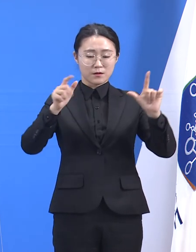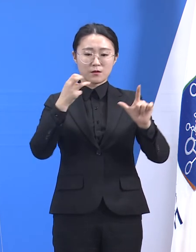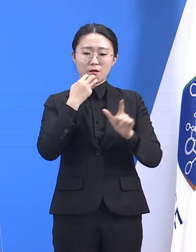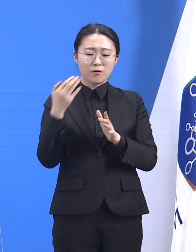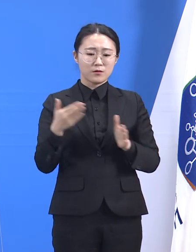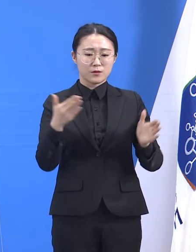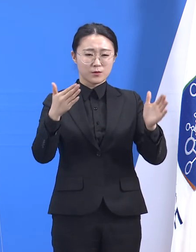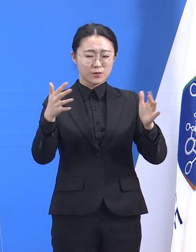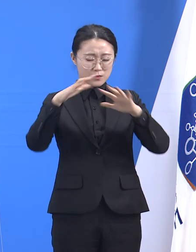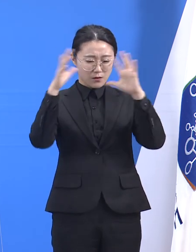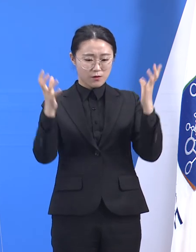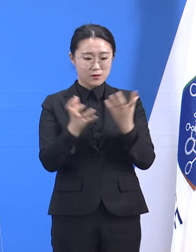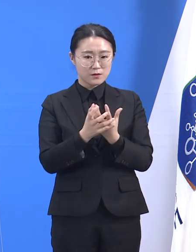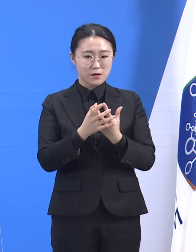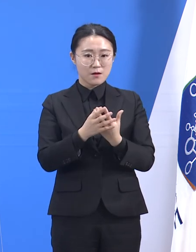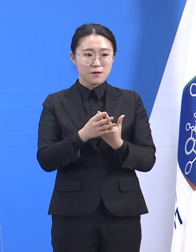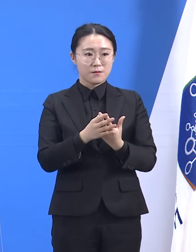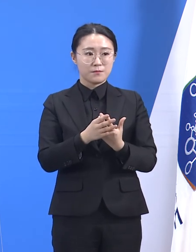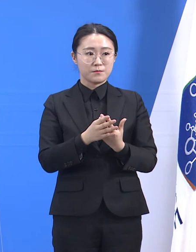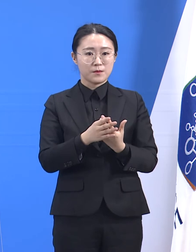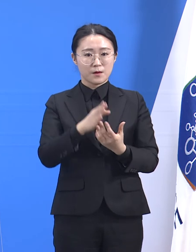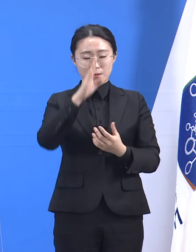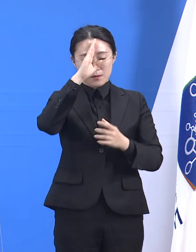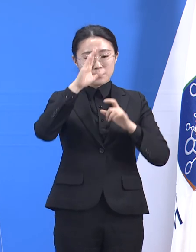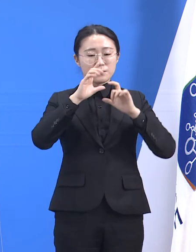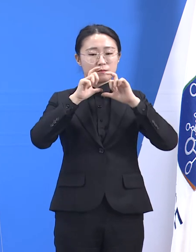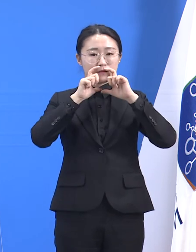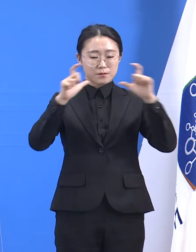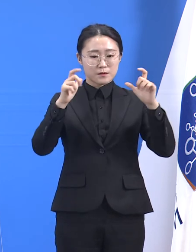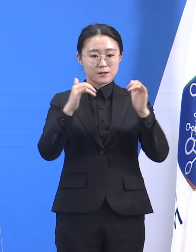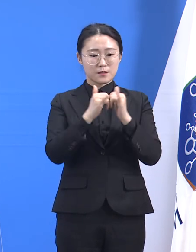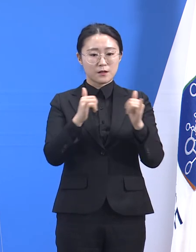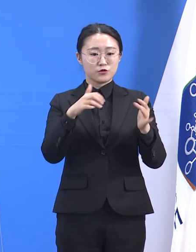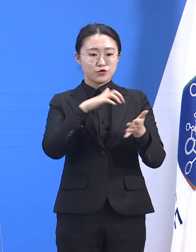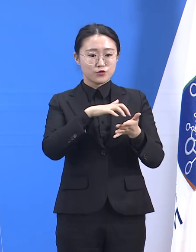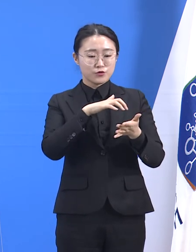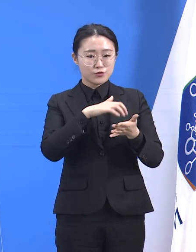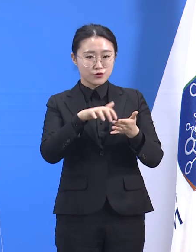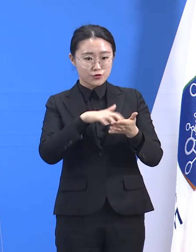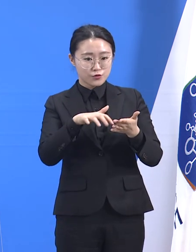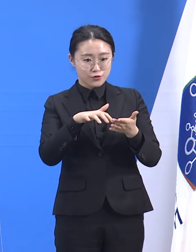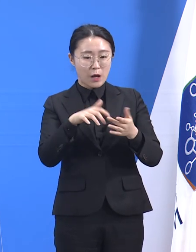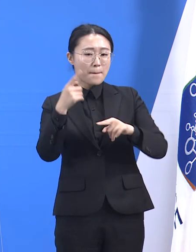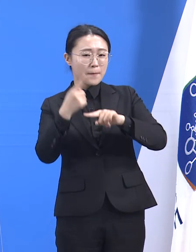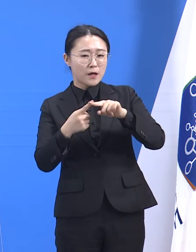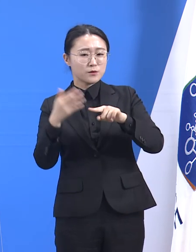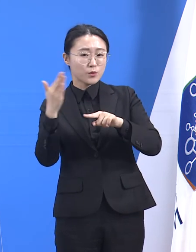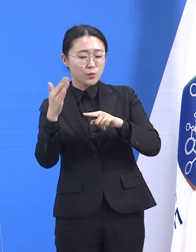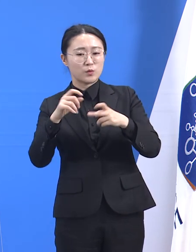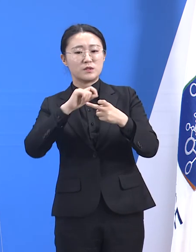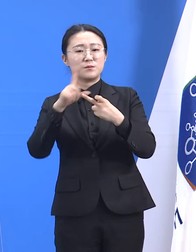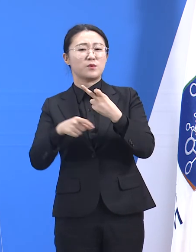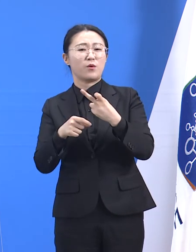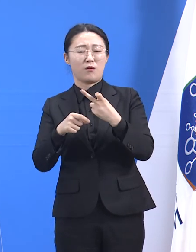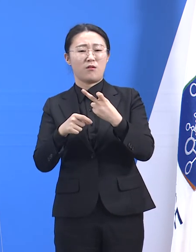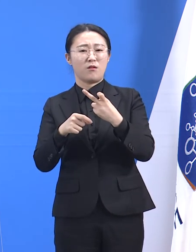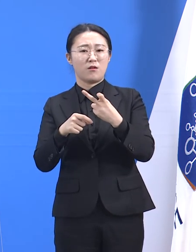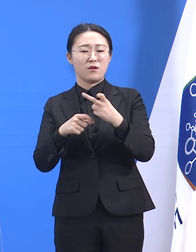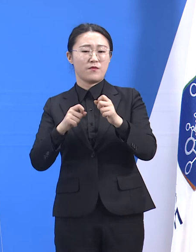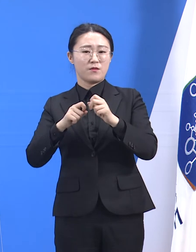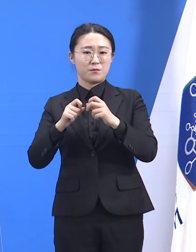전체 확진자 숫자의 절반이 12월에 집중되었습니다. 12월 한 달 우리가 얼마나 높은 파고를